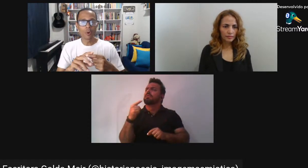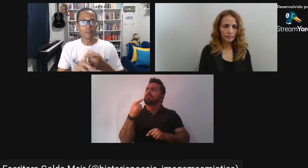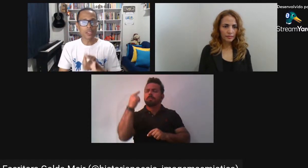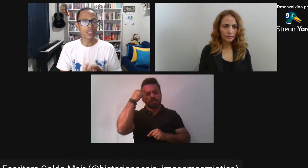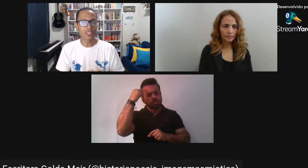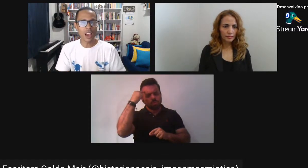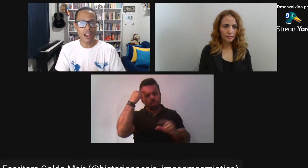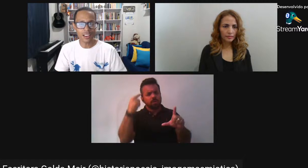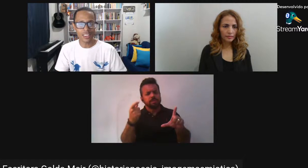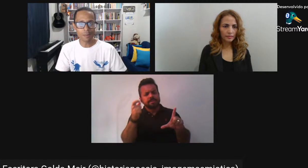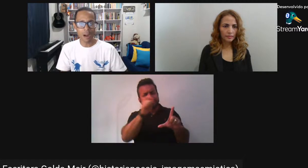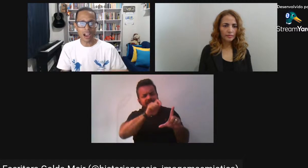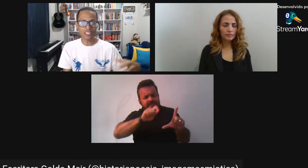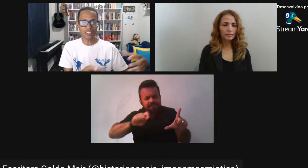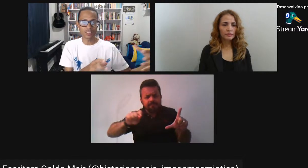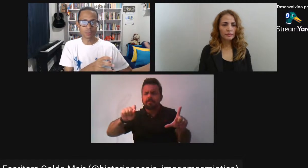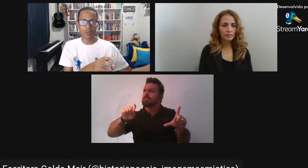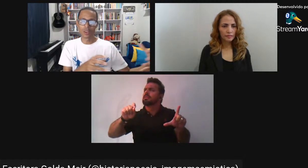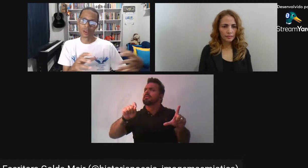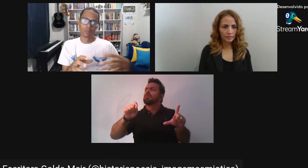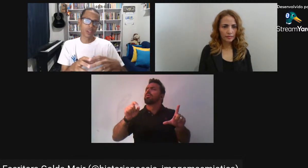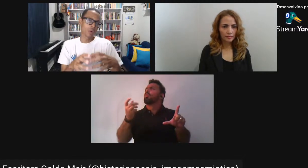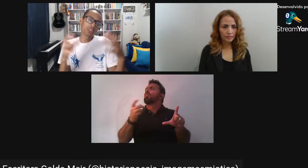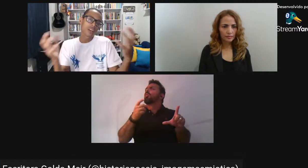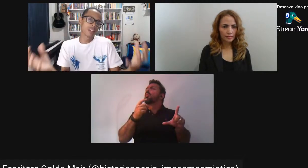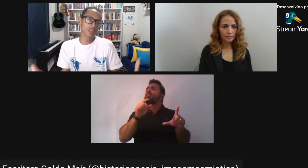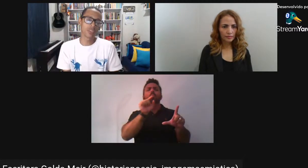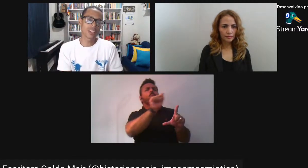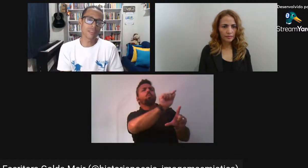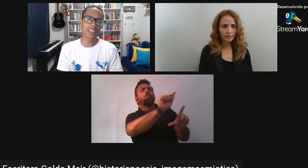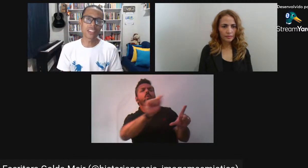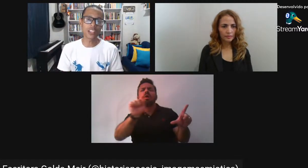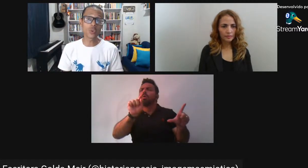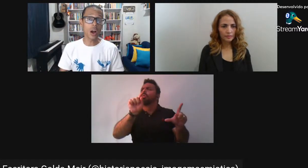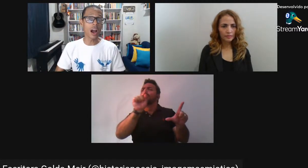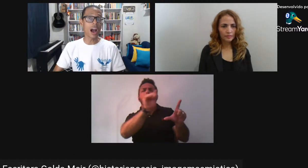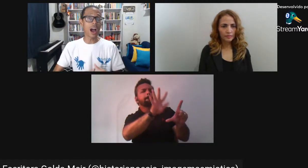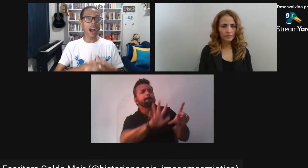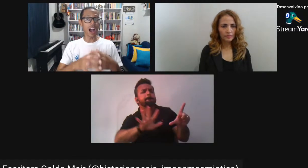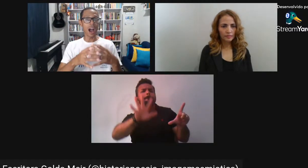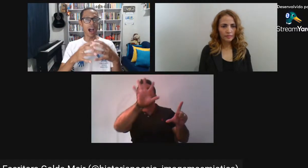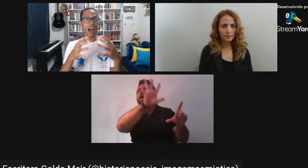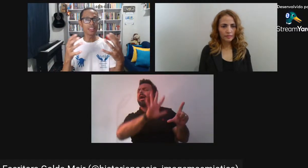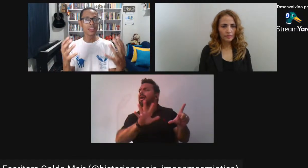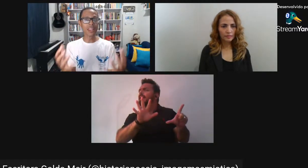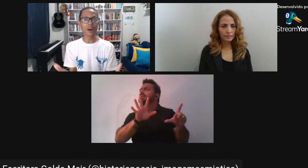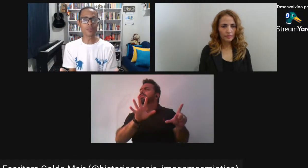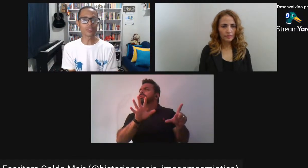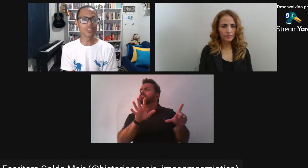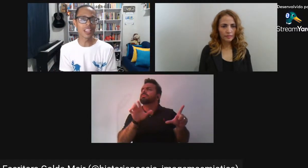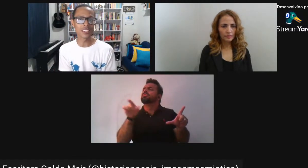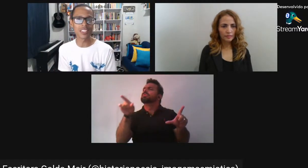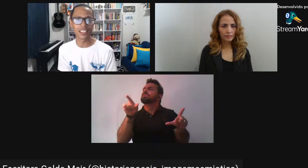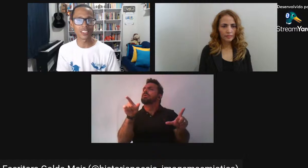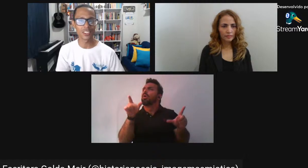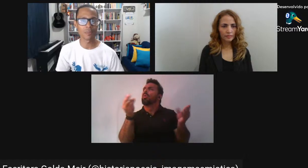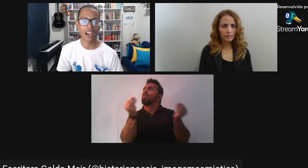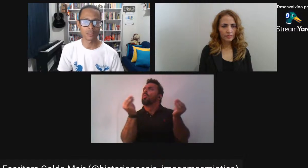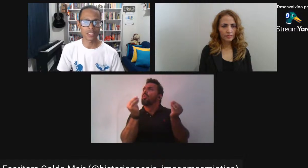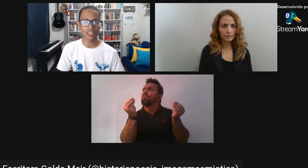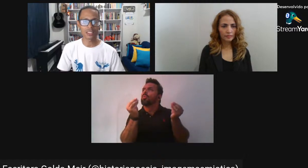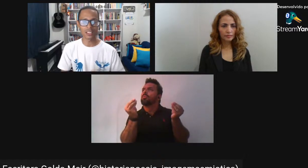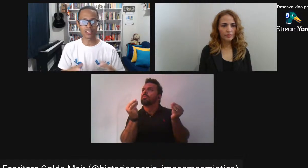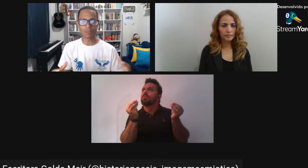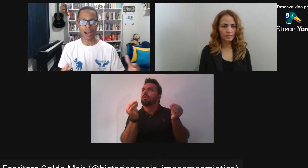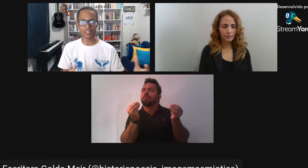eu vou pesquisar Que imagens Porque com certeza Você teve acesso A não Dezenas de